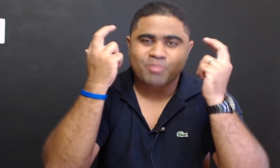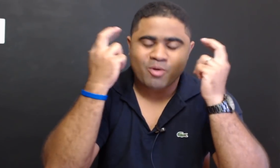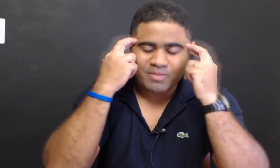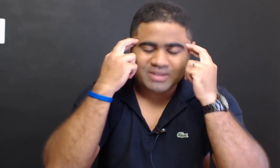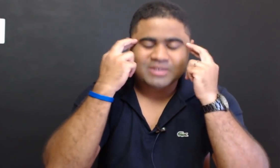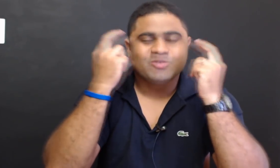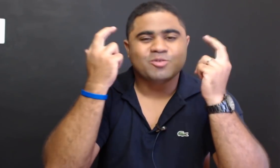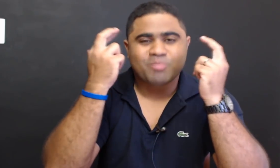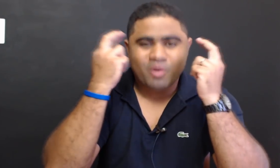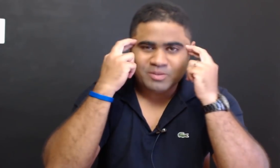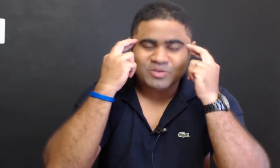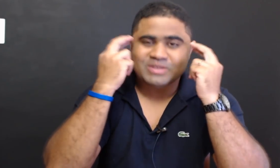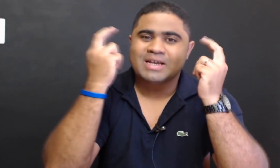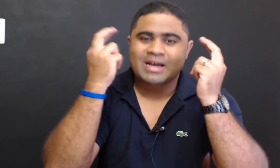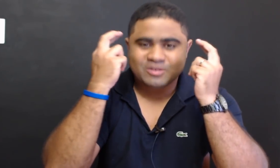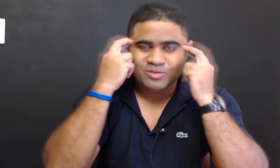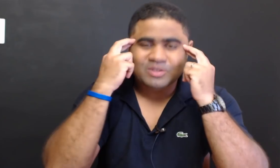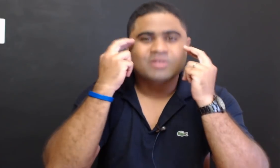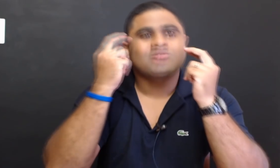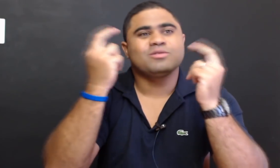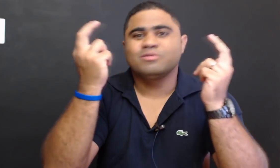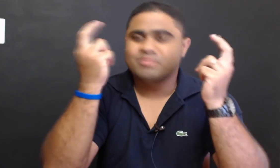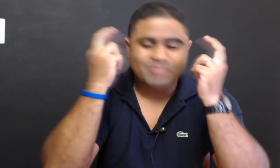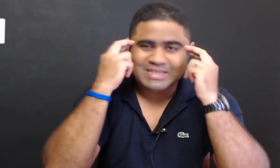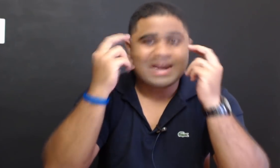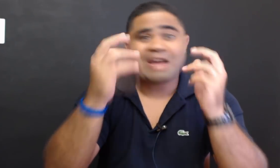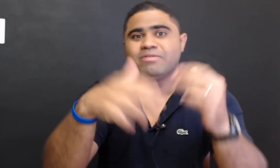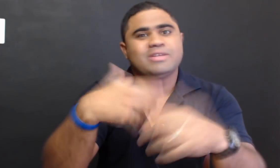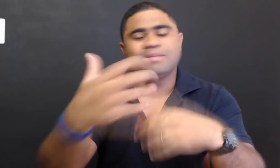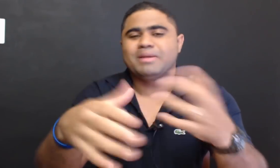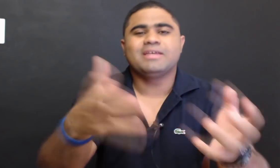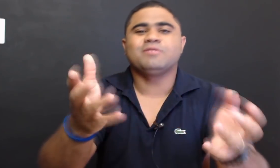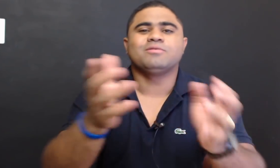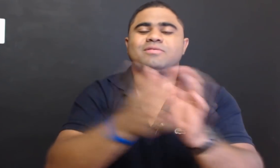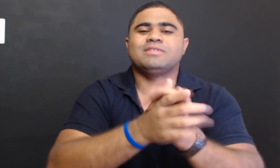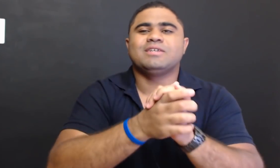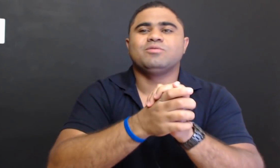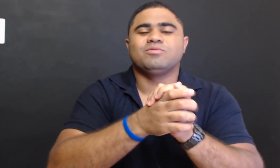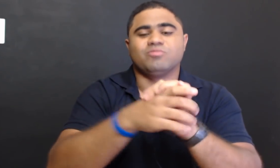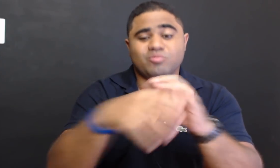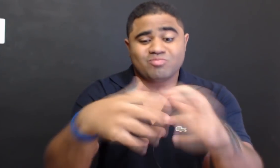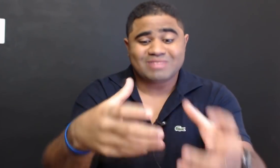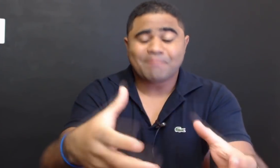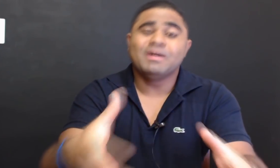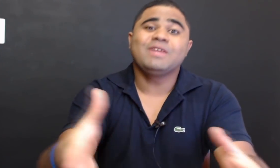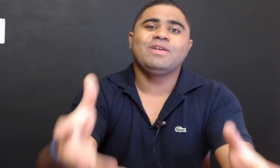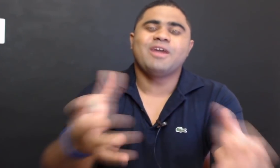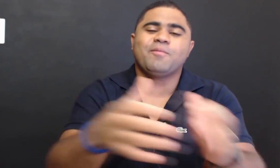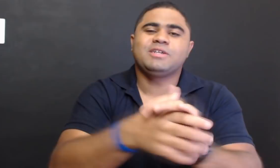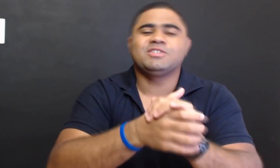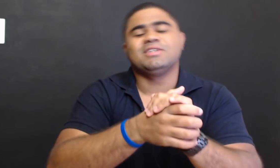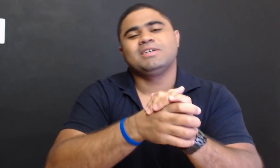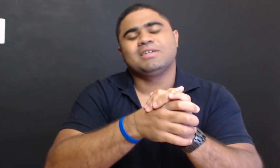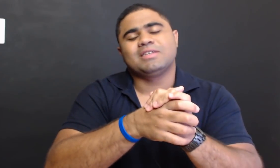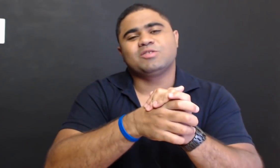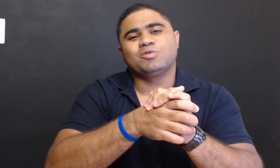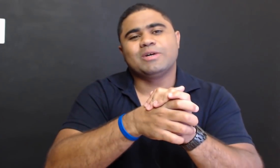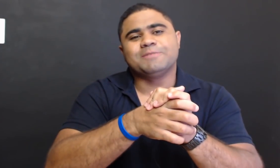pobre, sou pobre, sou escasso, sou miserável, né, dependendo, né, do tamanho ali, realmente, da sua,